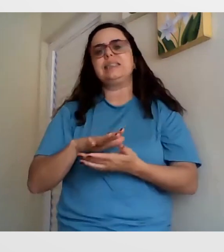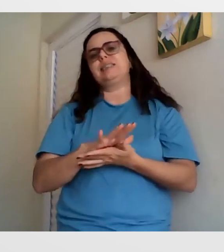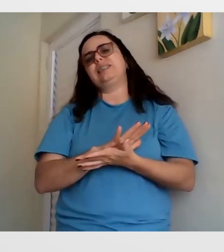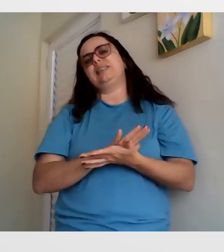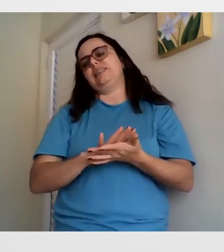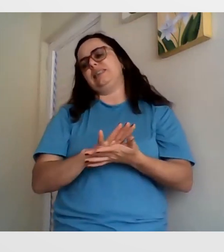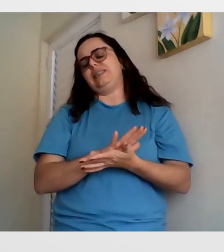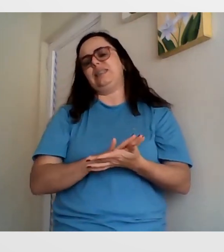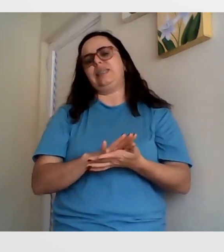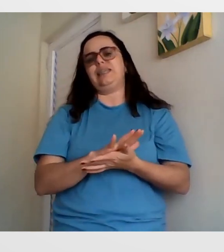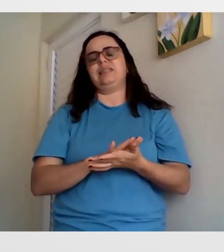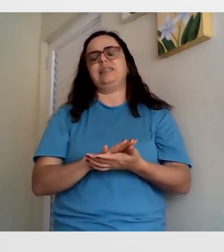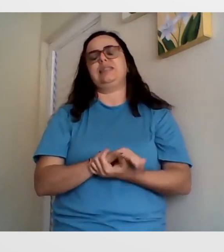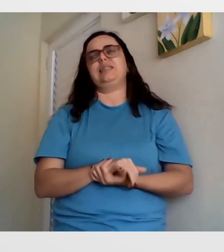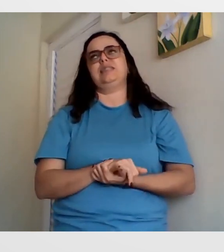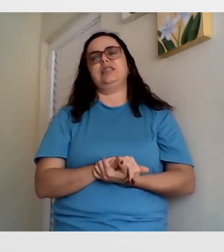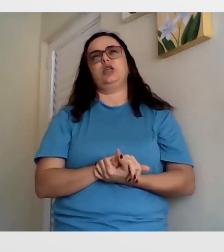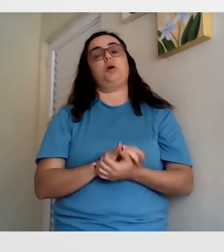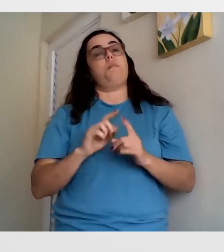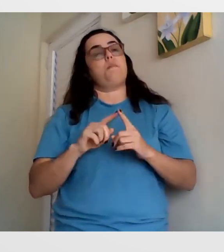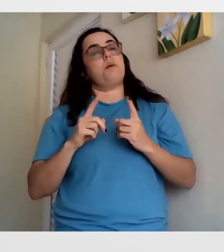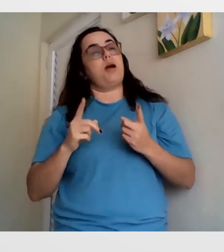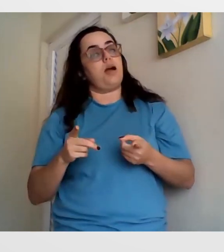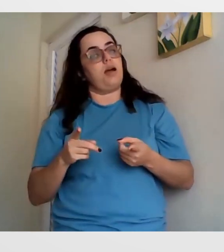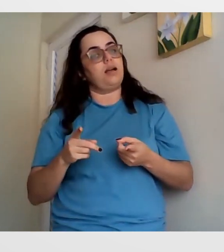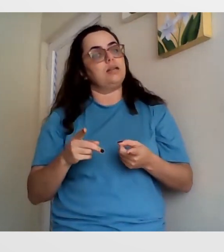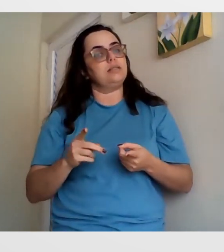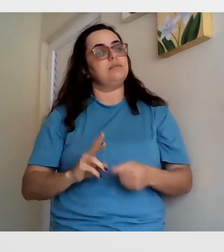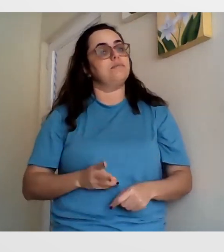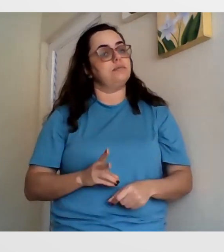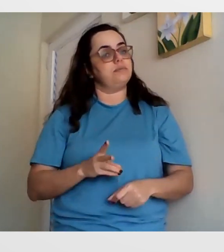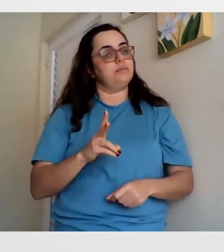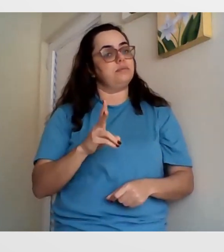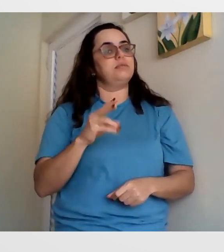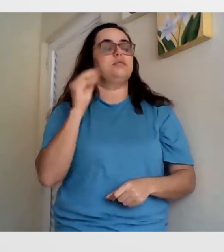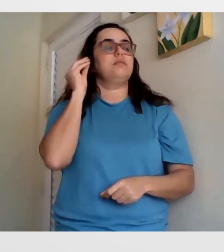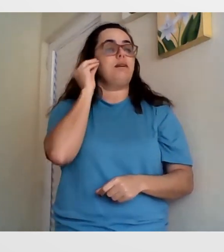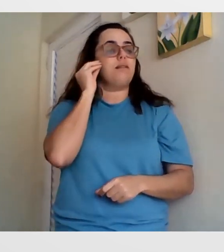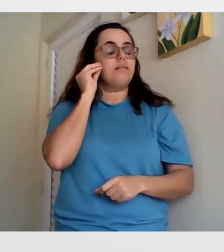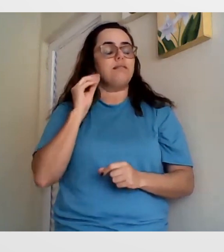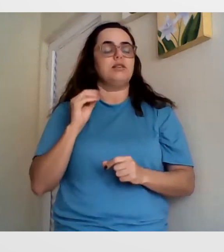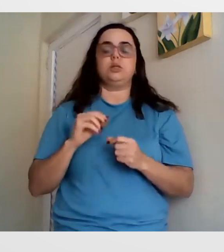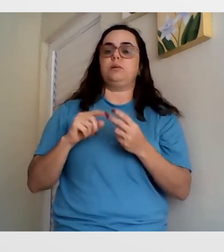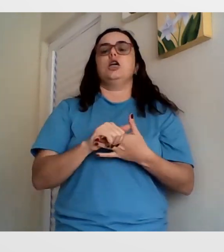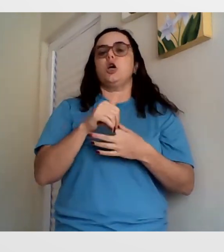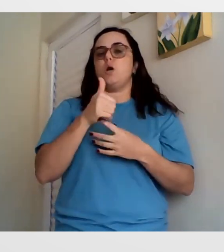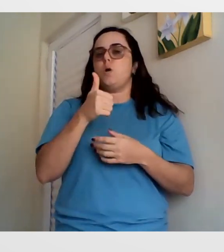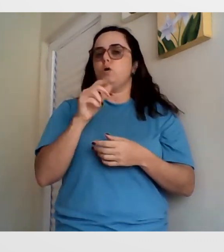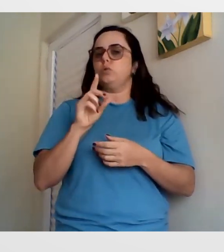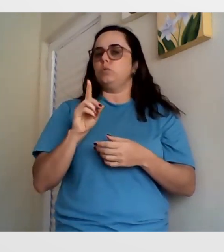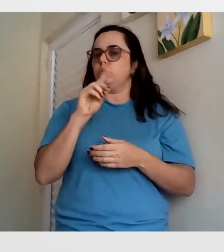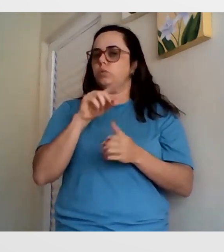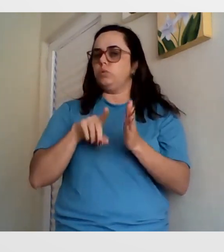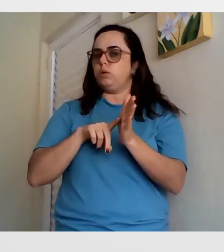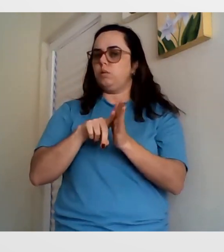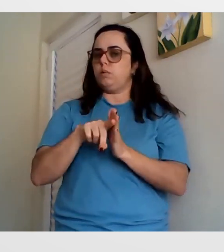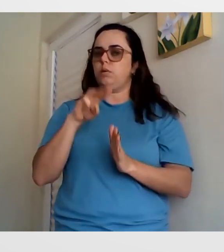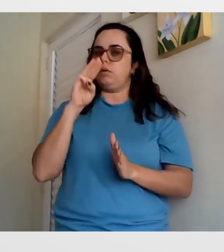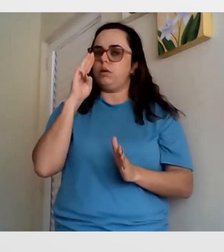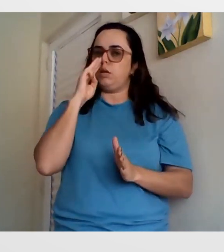nada, sabe? Nada mesmo. Mas eu continuei. Então, certo dia, eu até